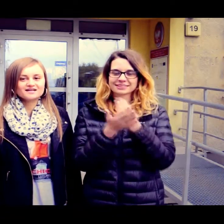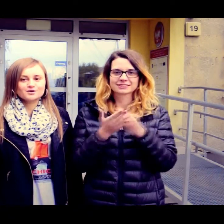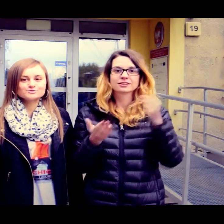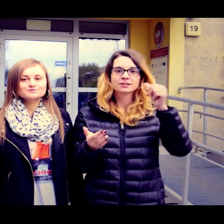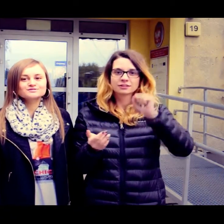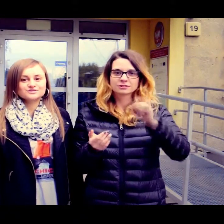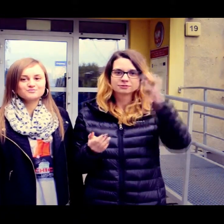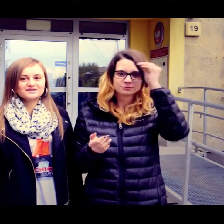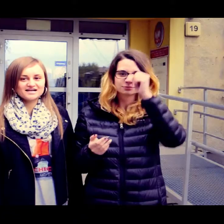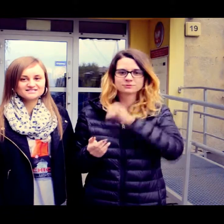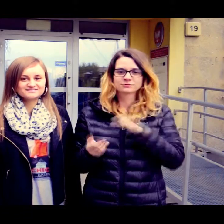a nauczymy się migać.